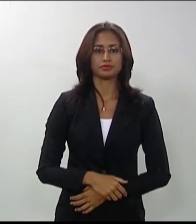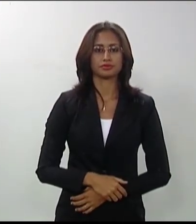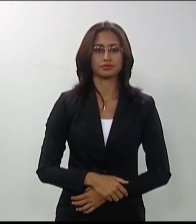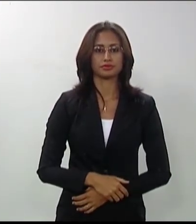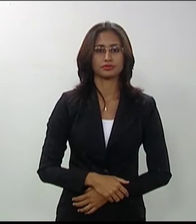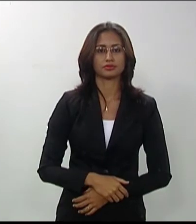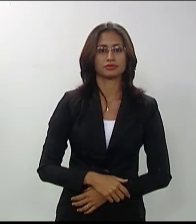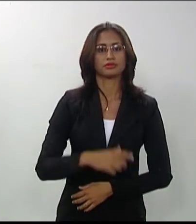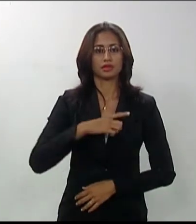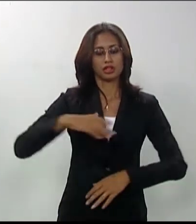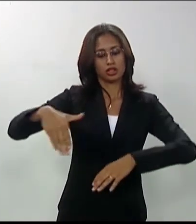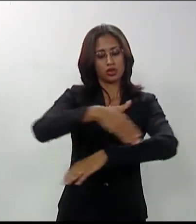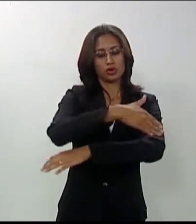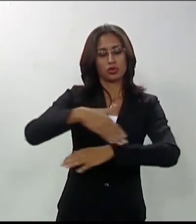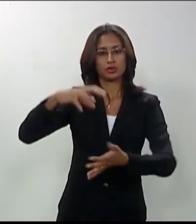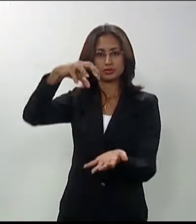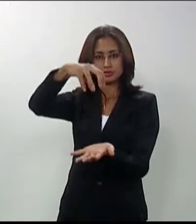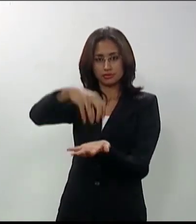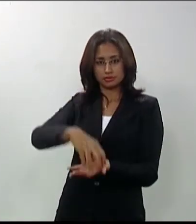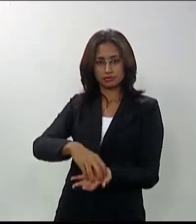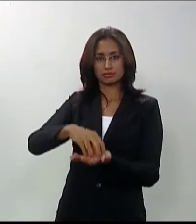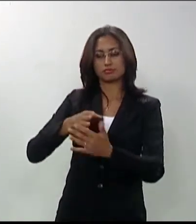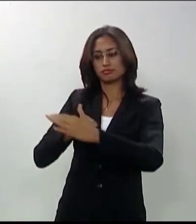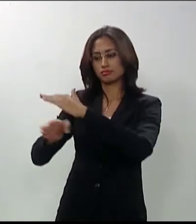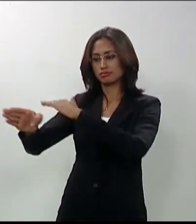Artes da Faculdade de Letras e Artes da UERN.